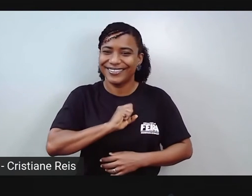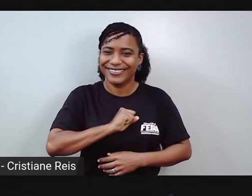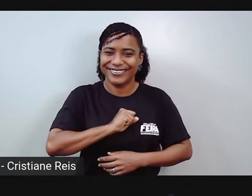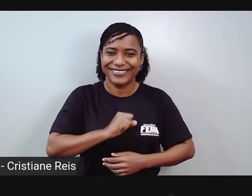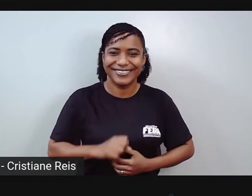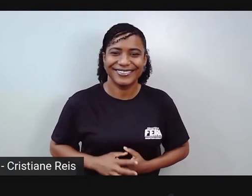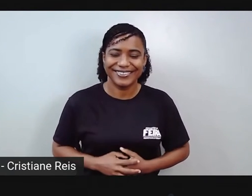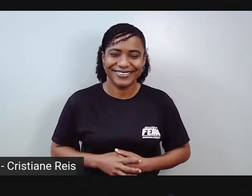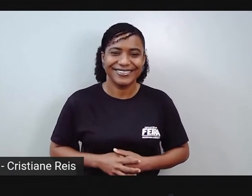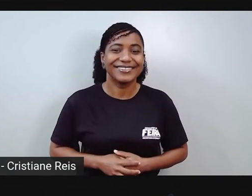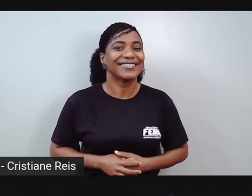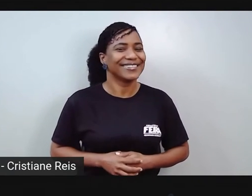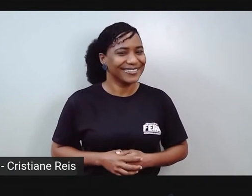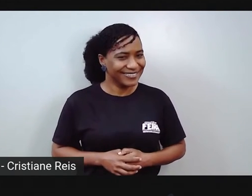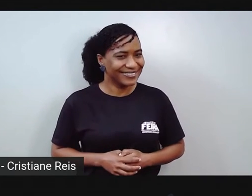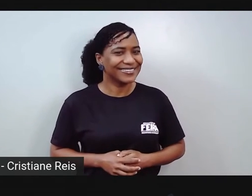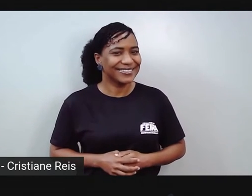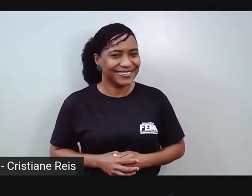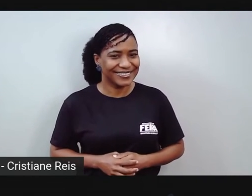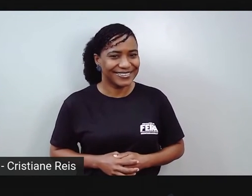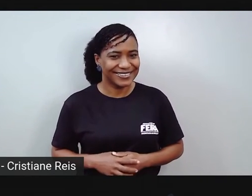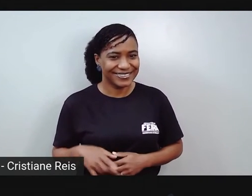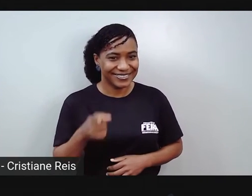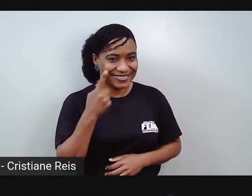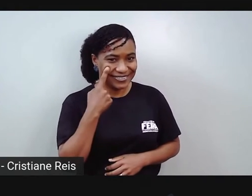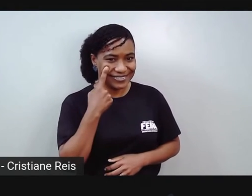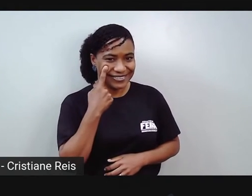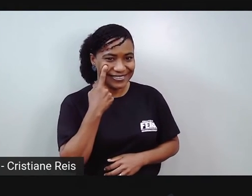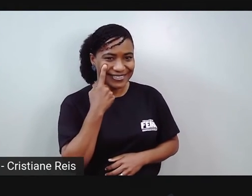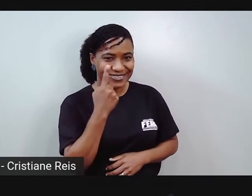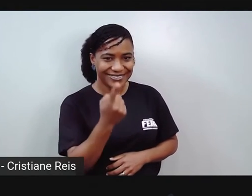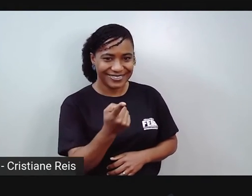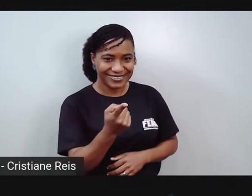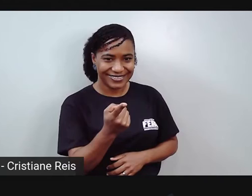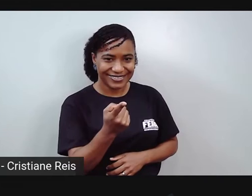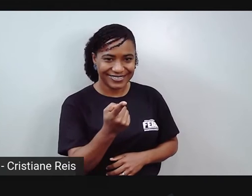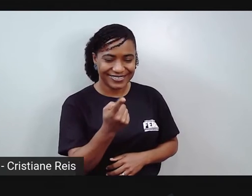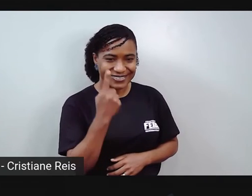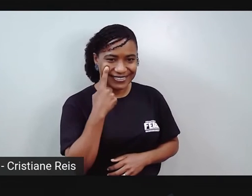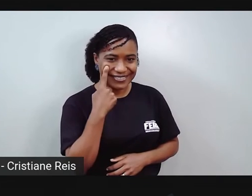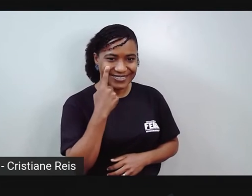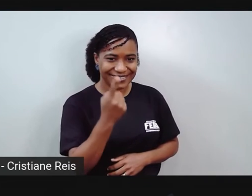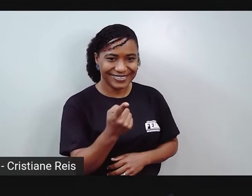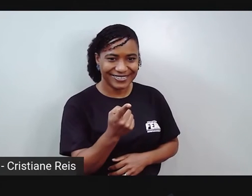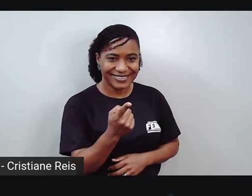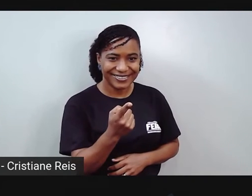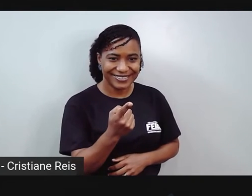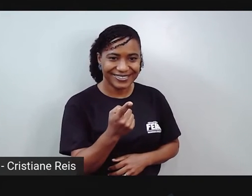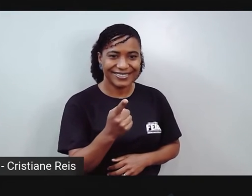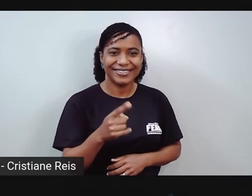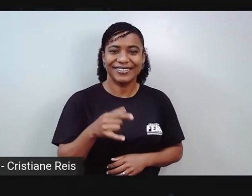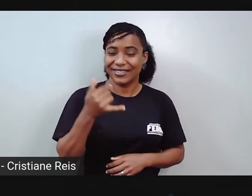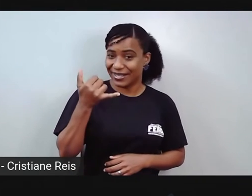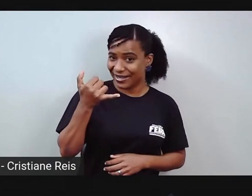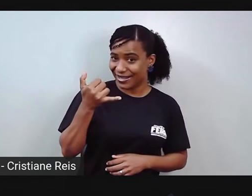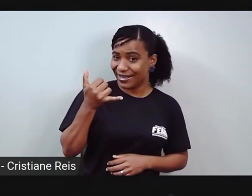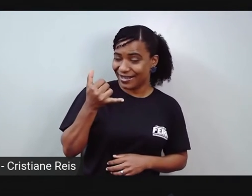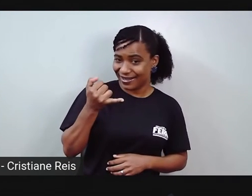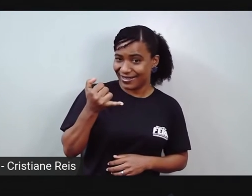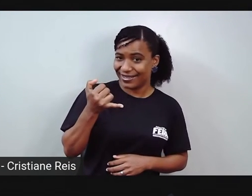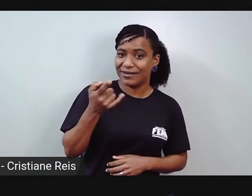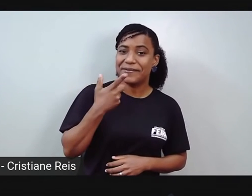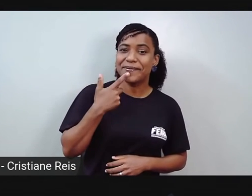Isso mesmo. Olha só. O rolinho feito todo de canetinha vermelha.